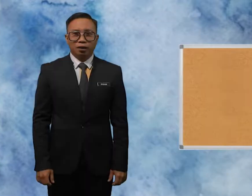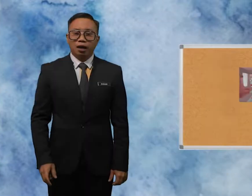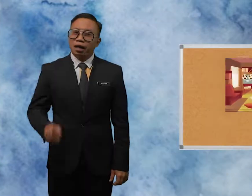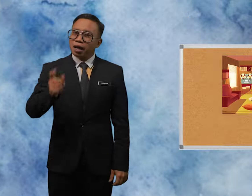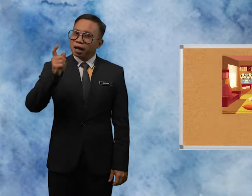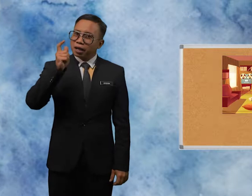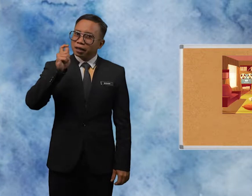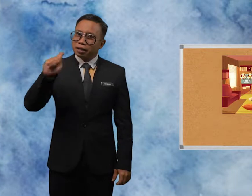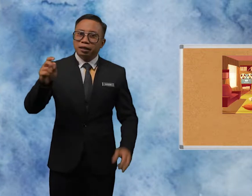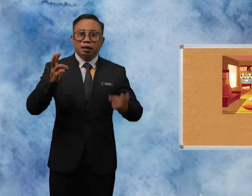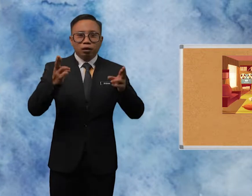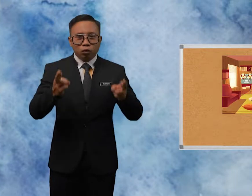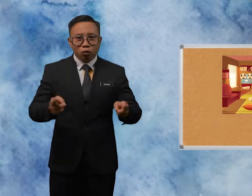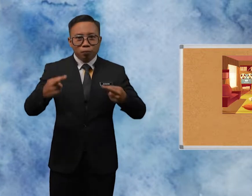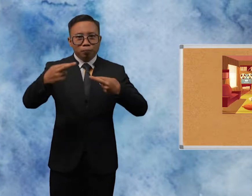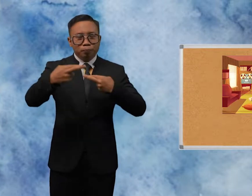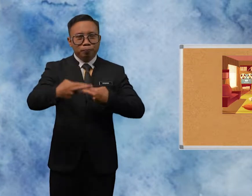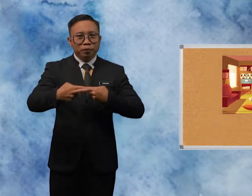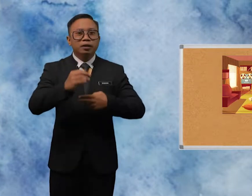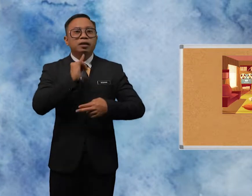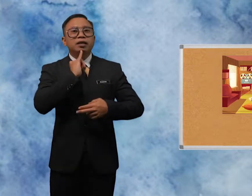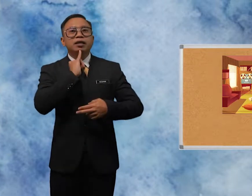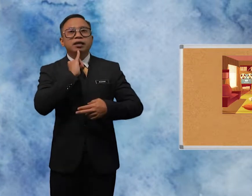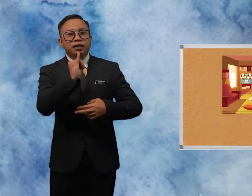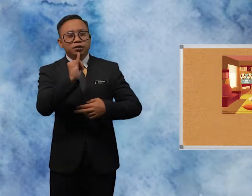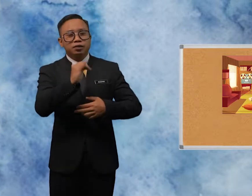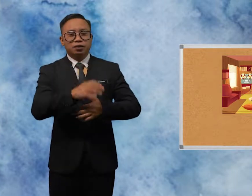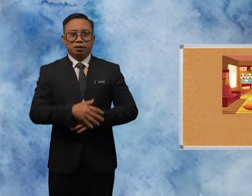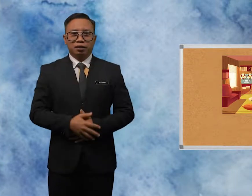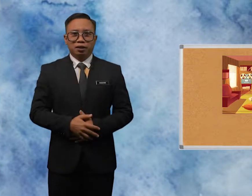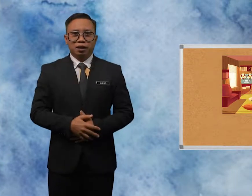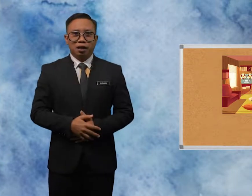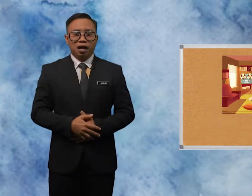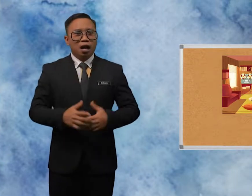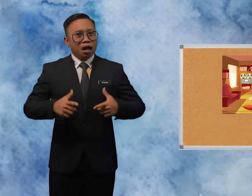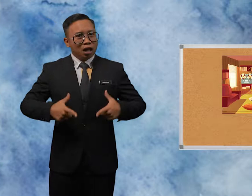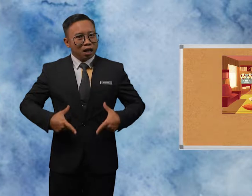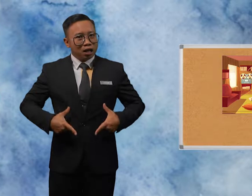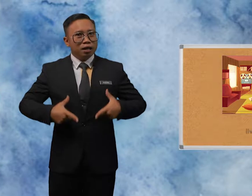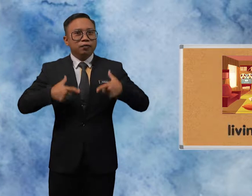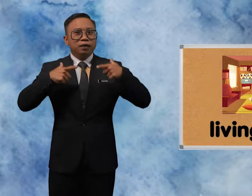The room is living